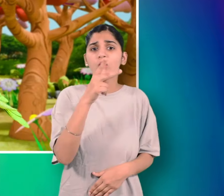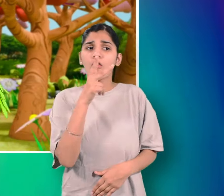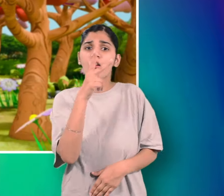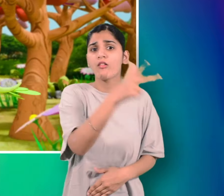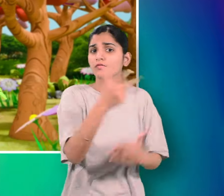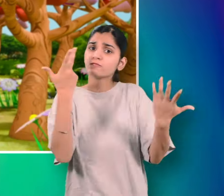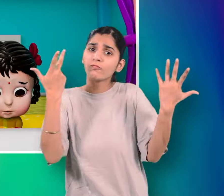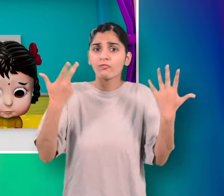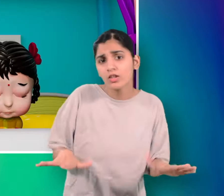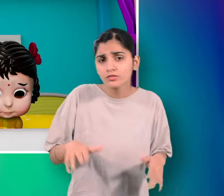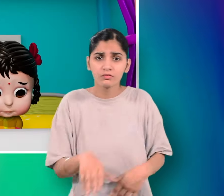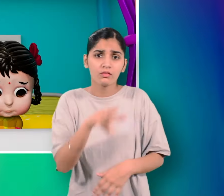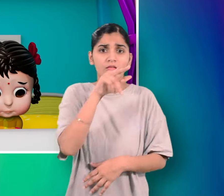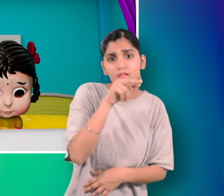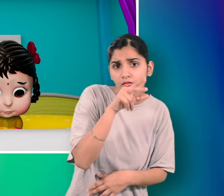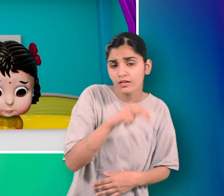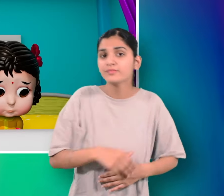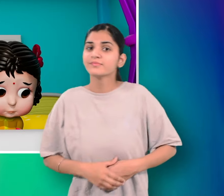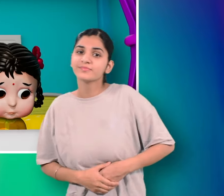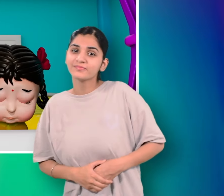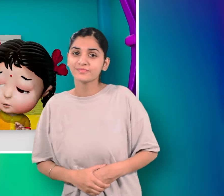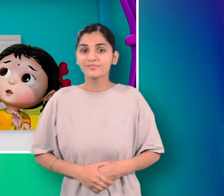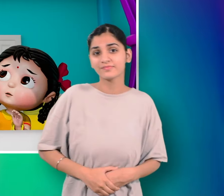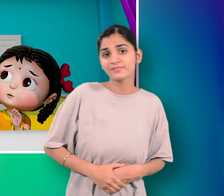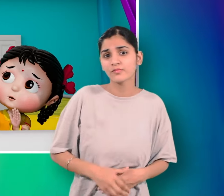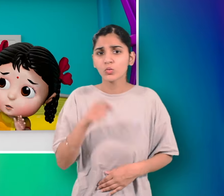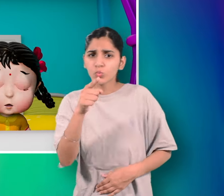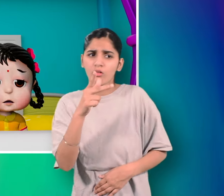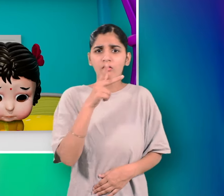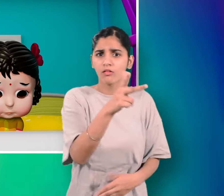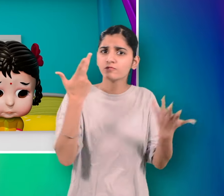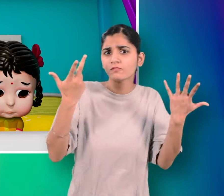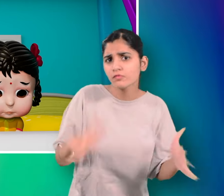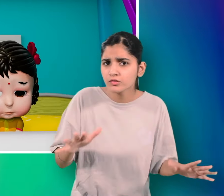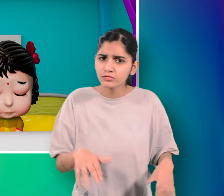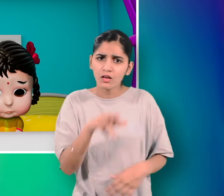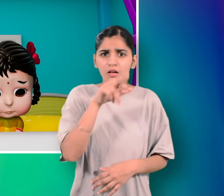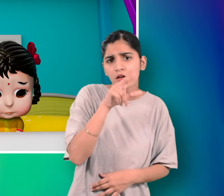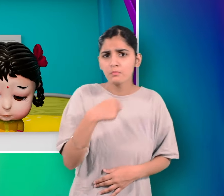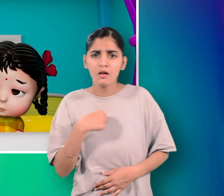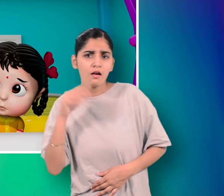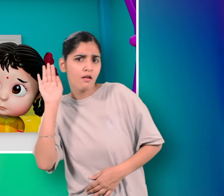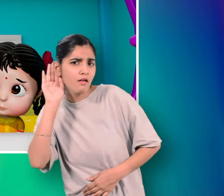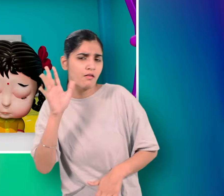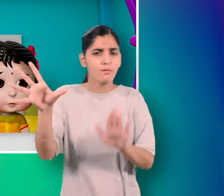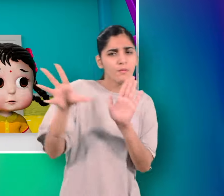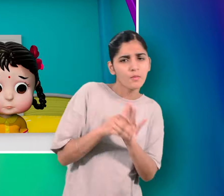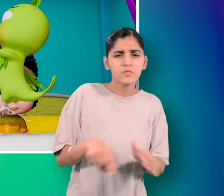तुम जो बोलो नकल तुम्हारी तुम जो बोलो नकल तुम्हारी